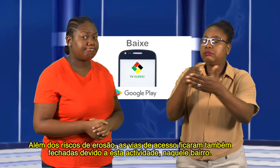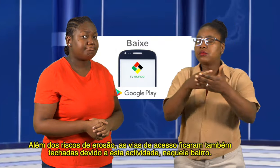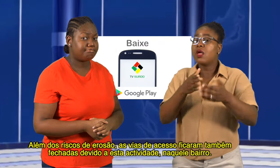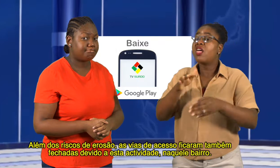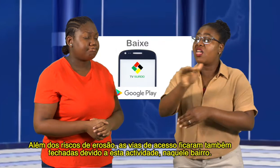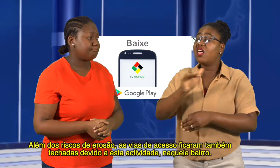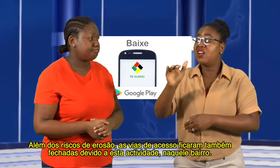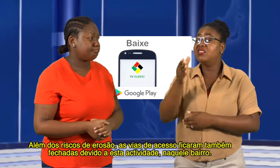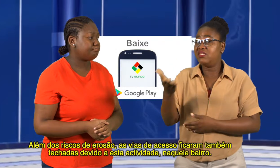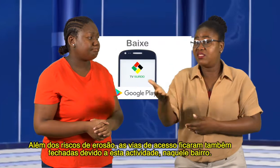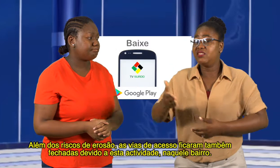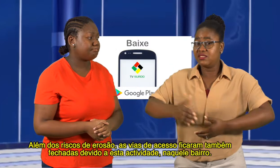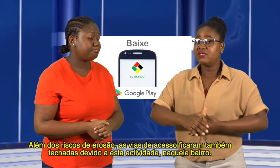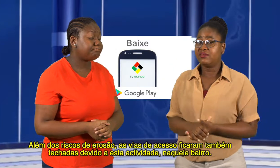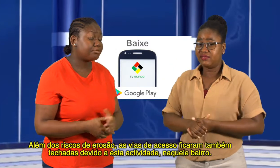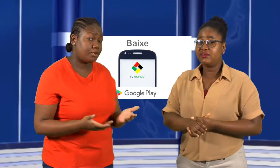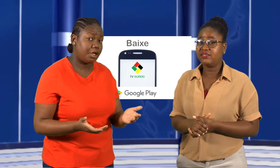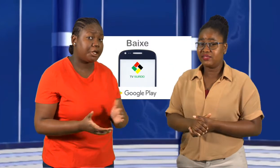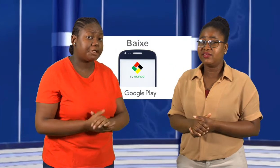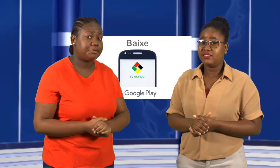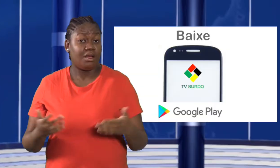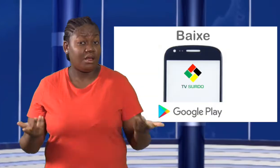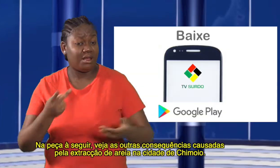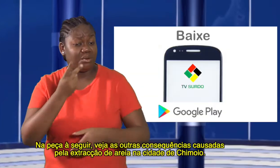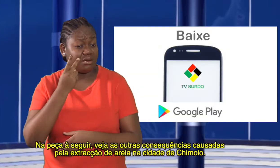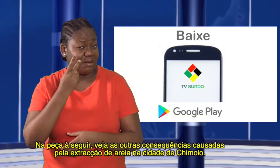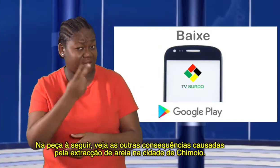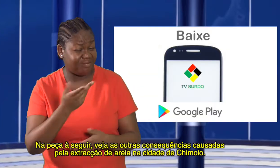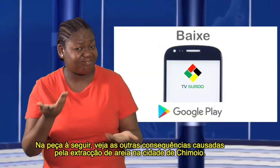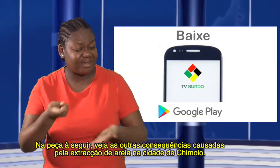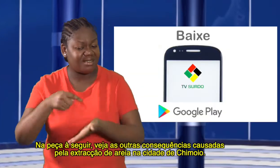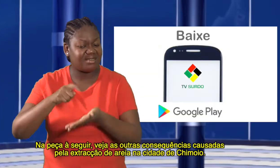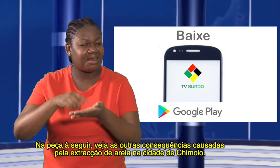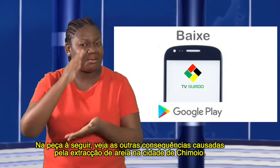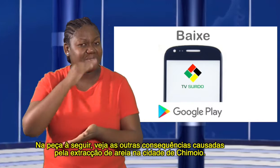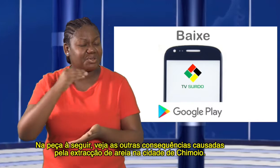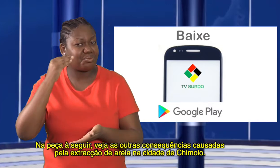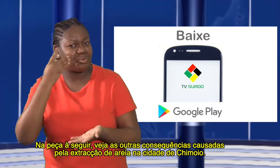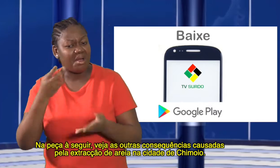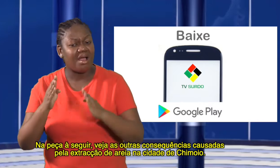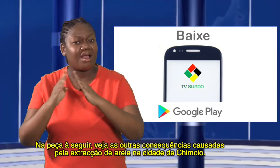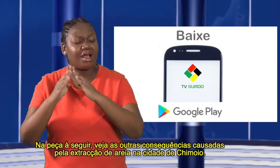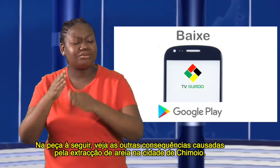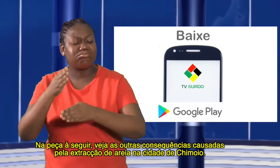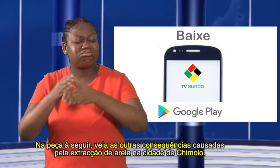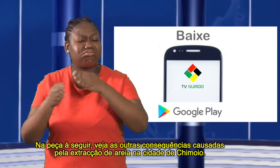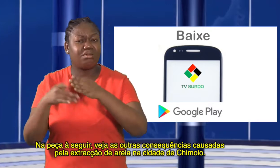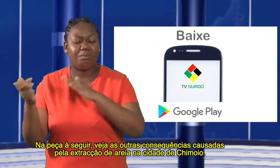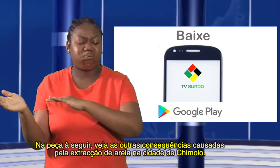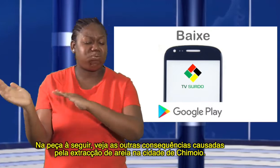fechadas devido a esta atividade. Na peça a seguir, veja as outras consequências causadas pela extração